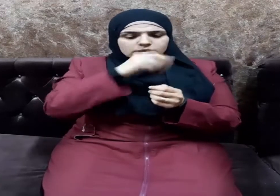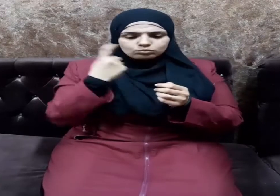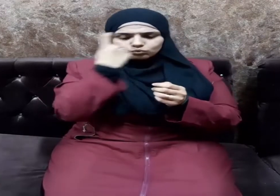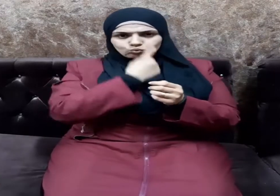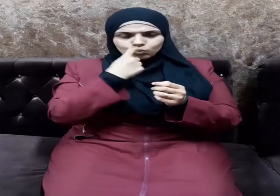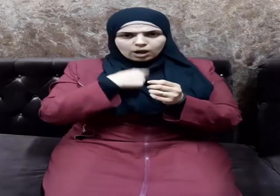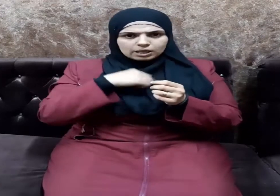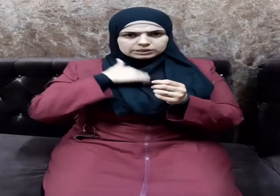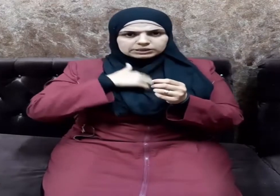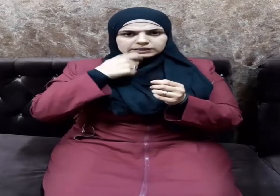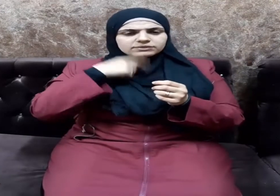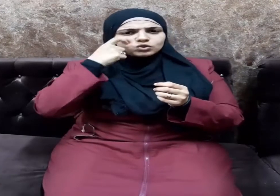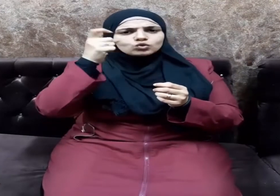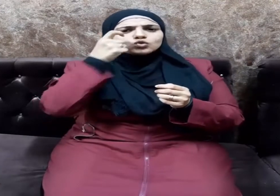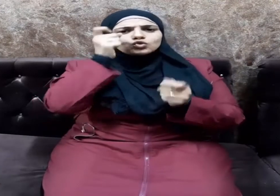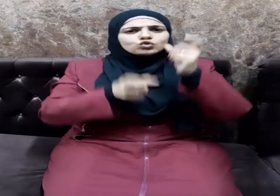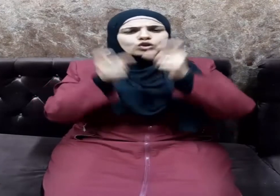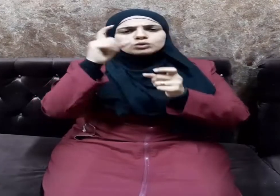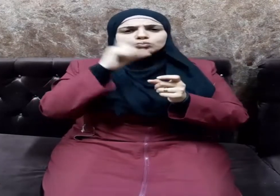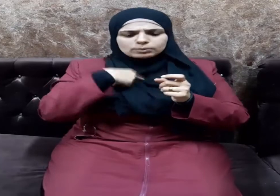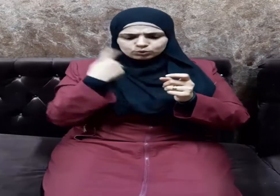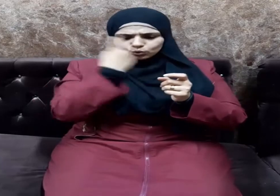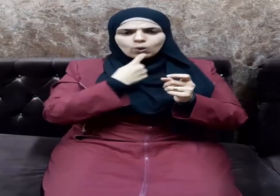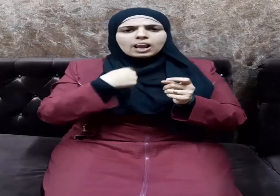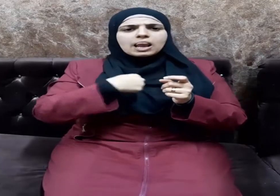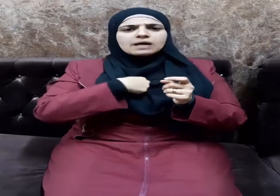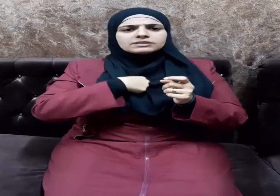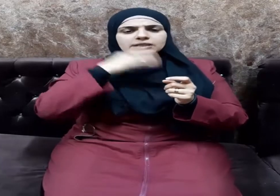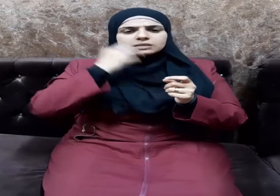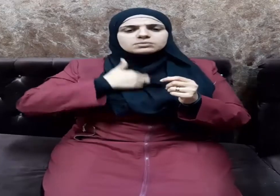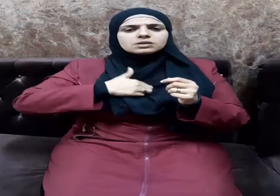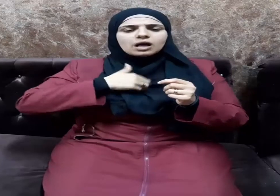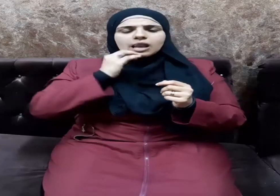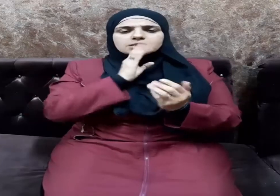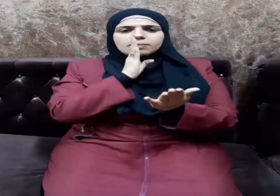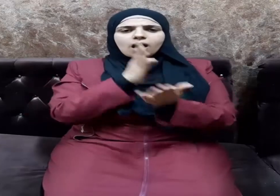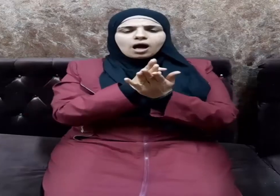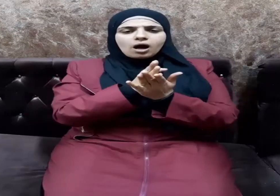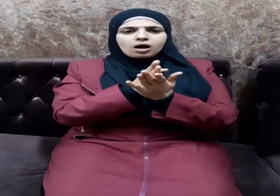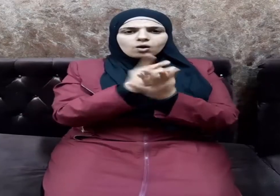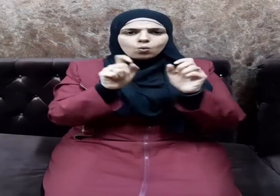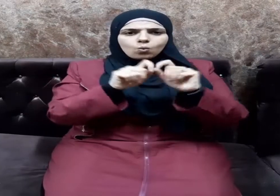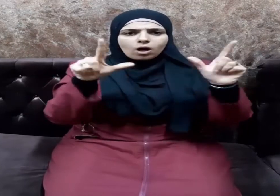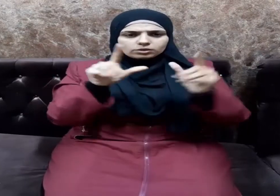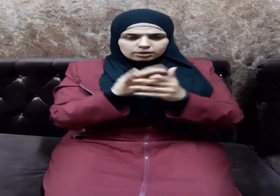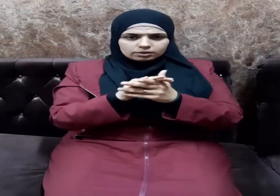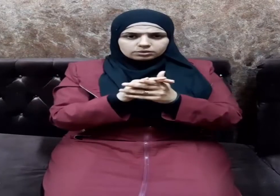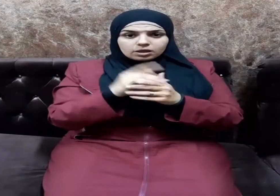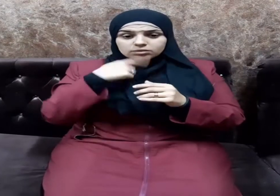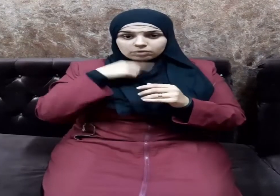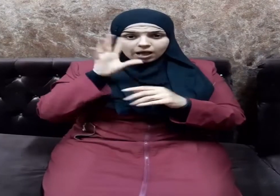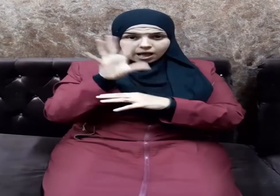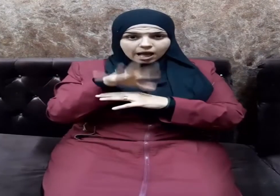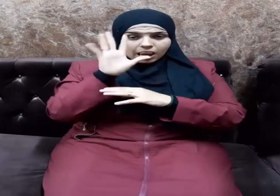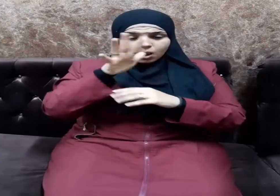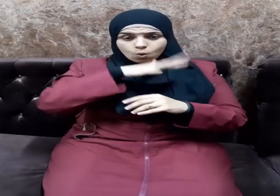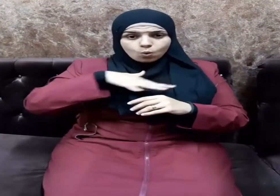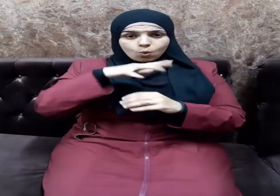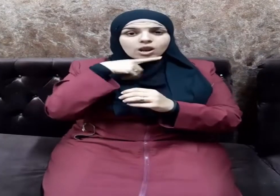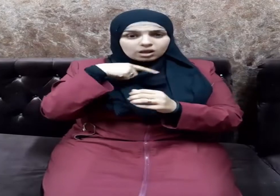يطرحه كل منا على نفسه بمصارحة ومكاشفة هل نحن نطبق